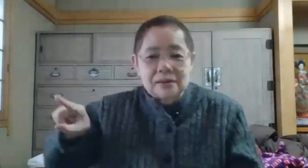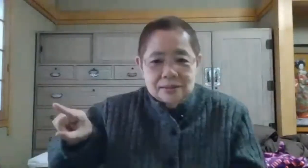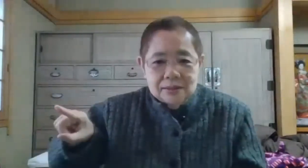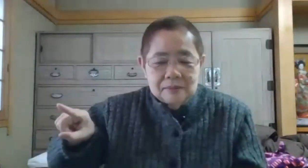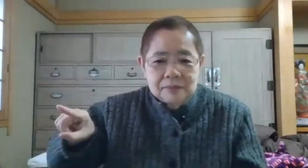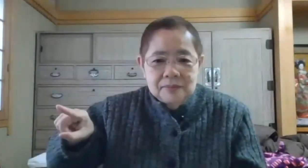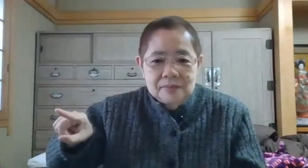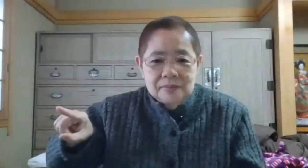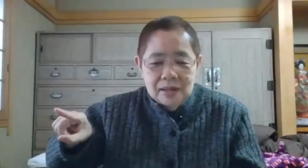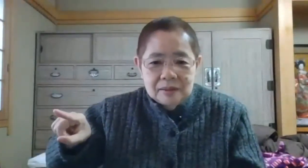ですねで